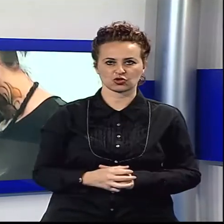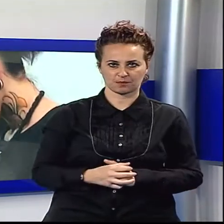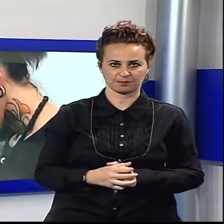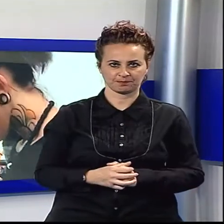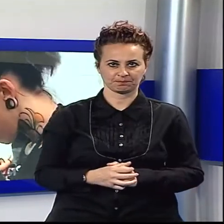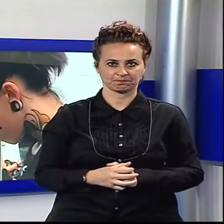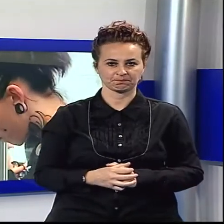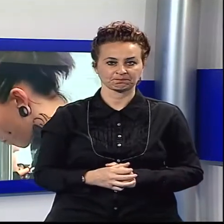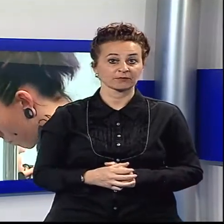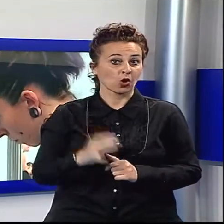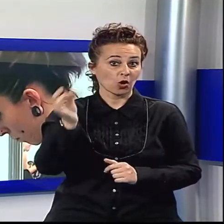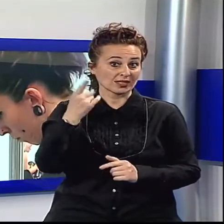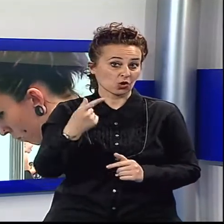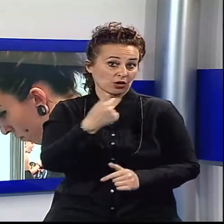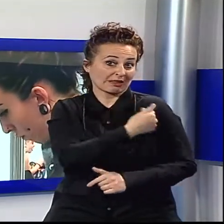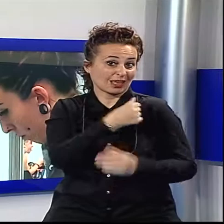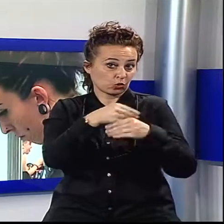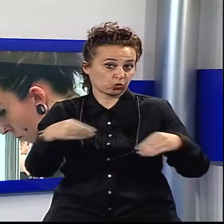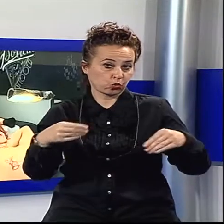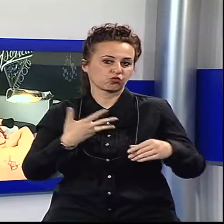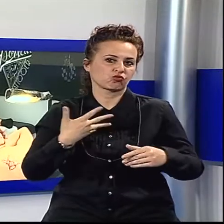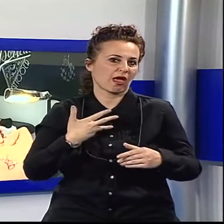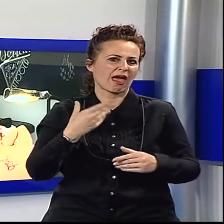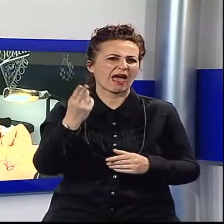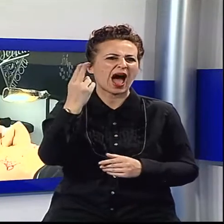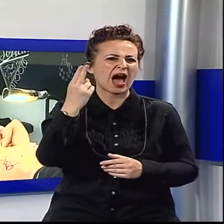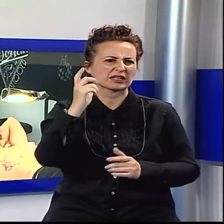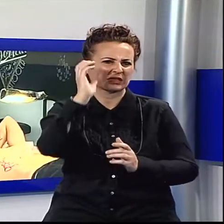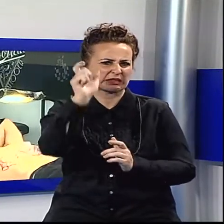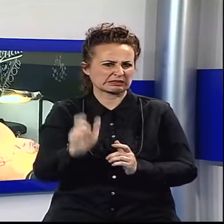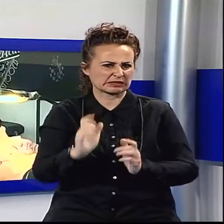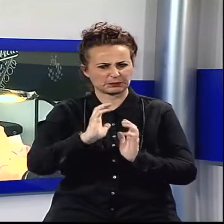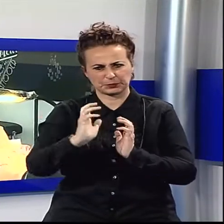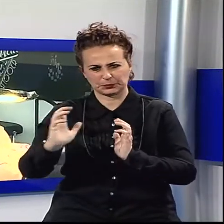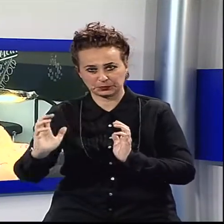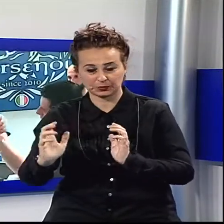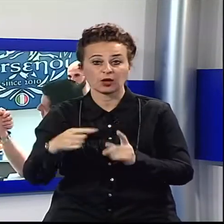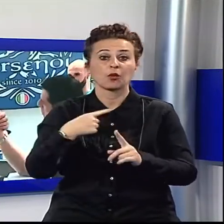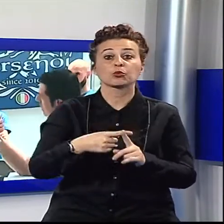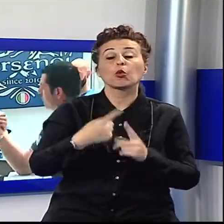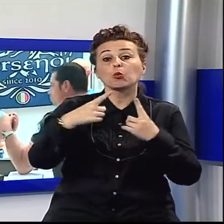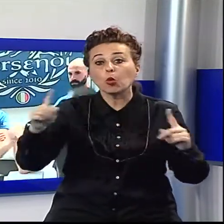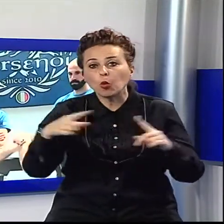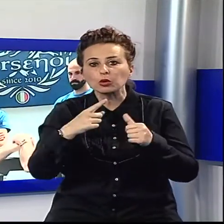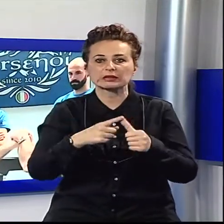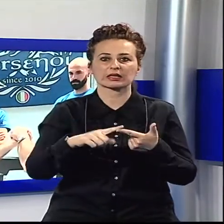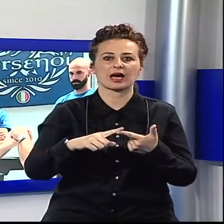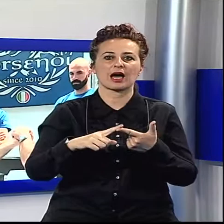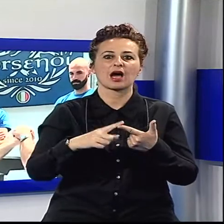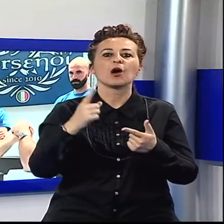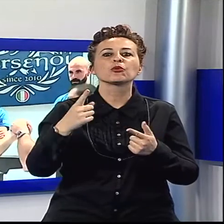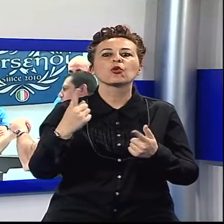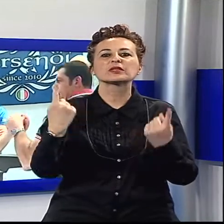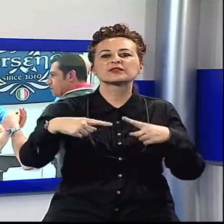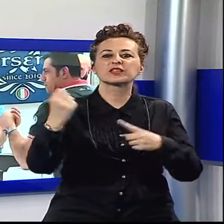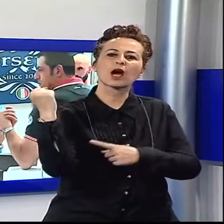di tatuaggio, i visitatori hanno potuto partecipare a numerose iniziative collaterali. Musica, l'esibizione di braccio di ferro a